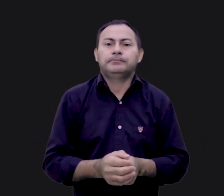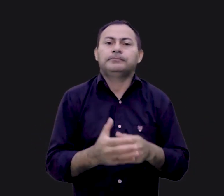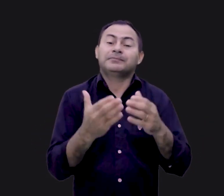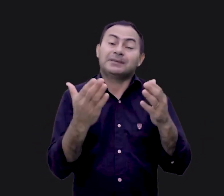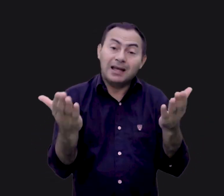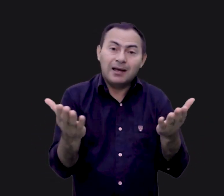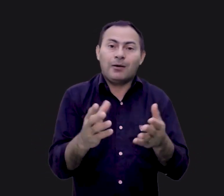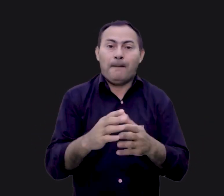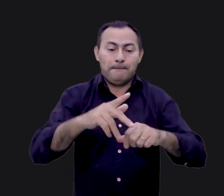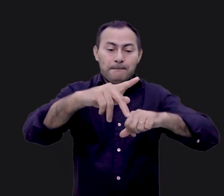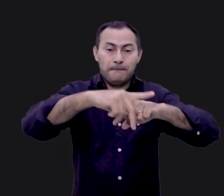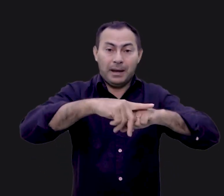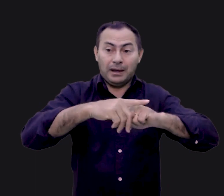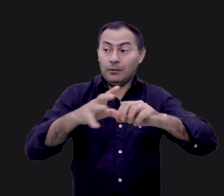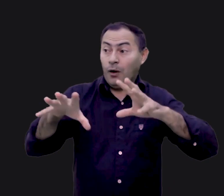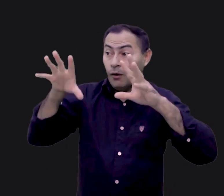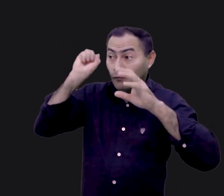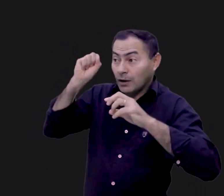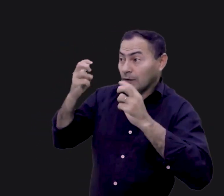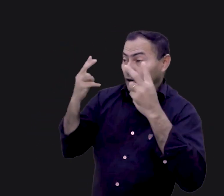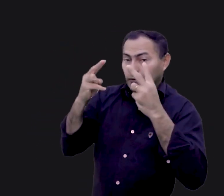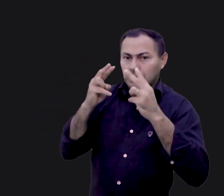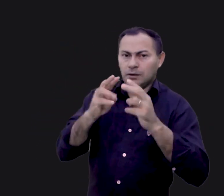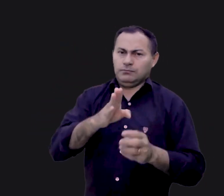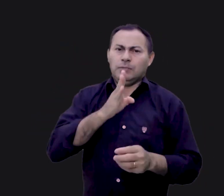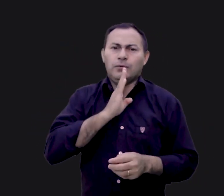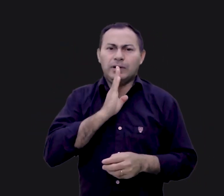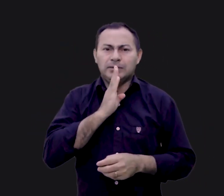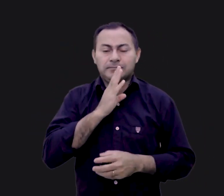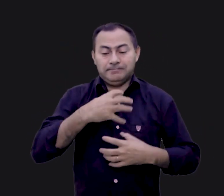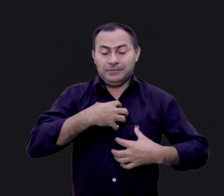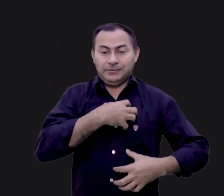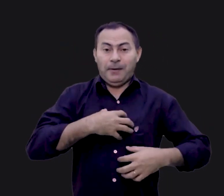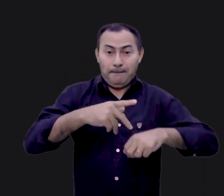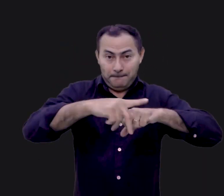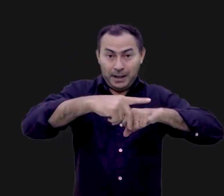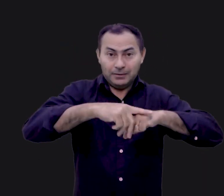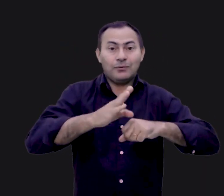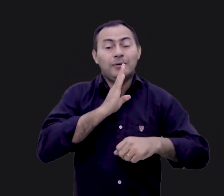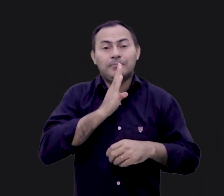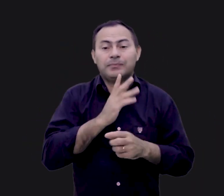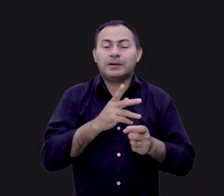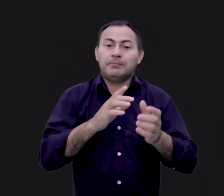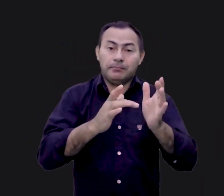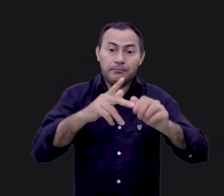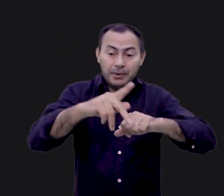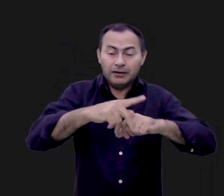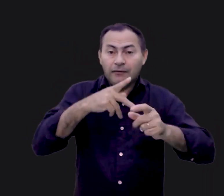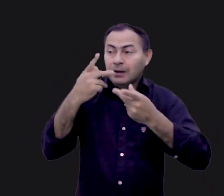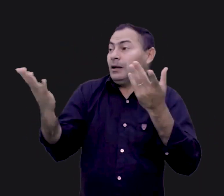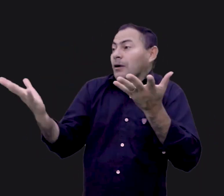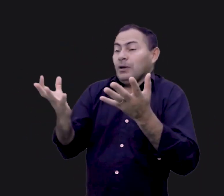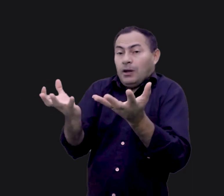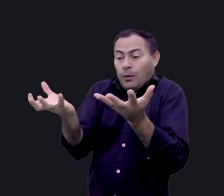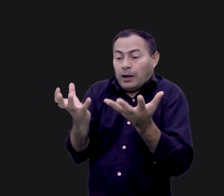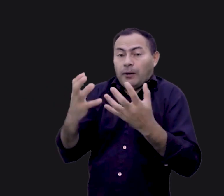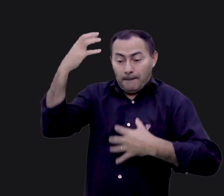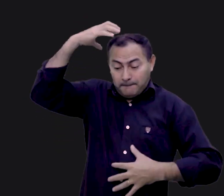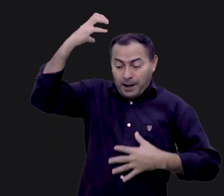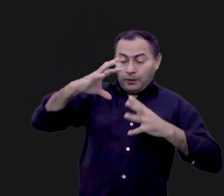Ah, quando Pedro ouviu aquilo, e você conhece muito bem o impulsivo Pedro, não? Ele disse, ah, então eu quero um banho